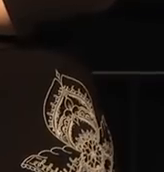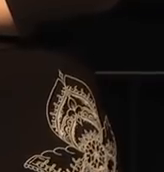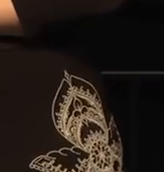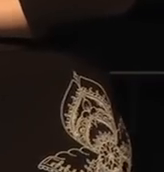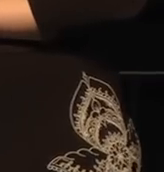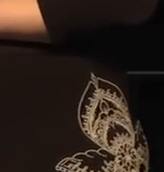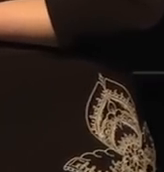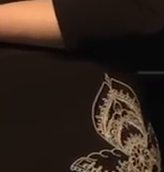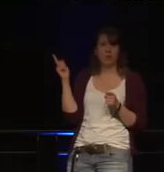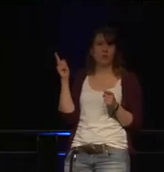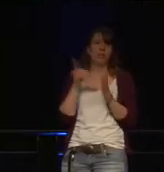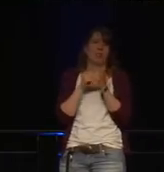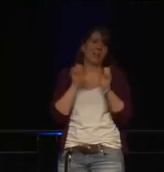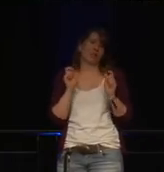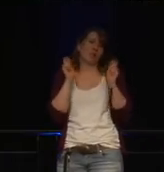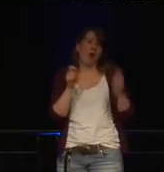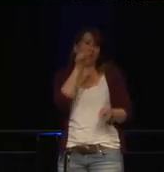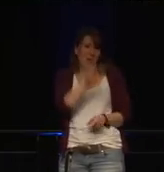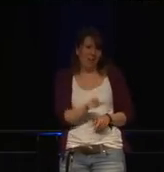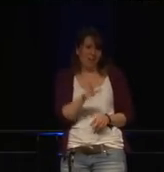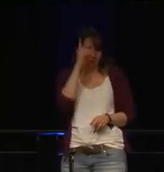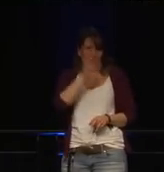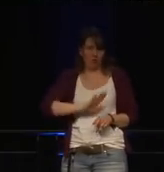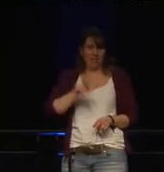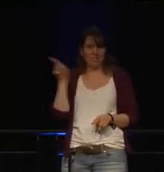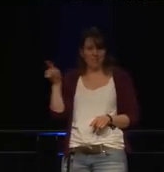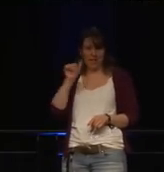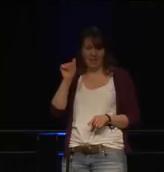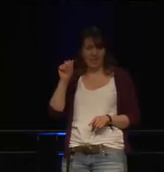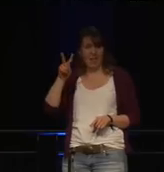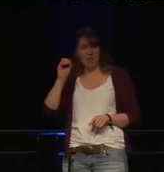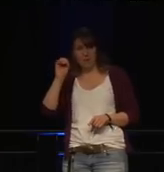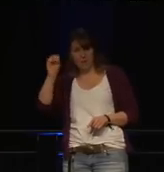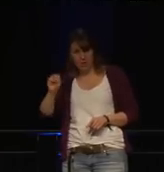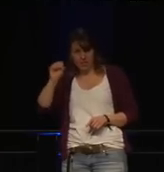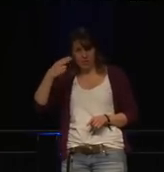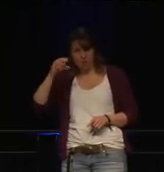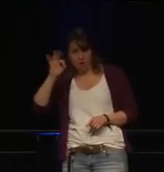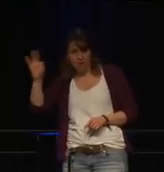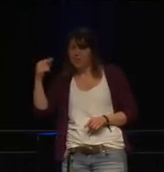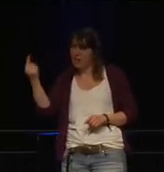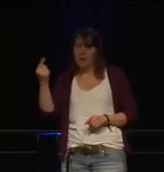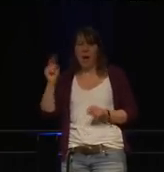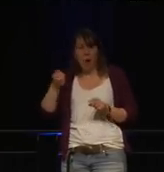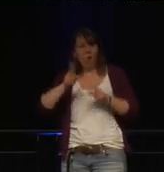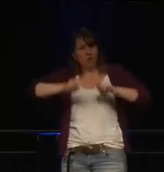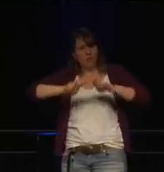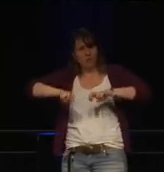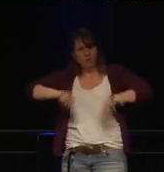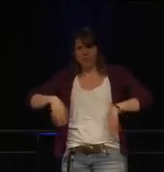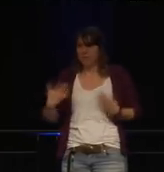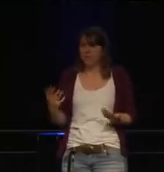Und der Andrea Fossoff, eine